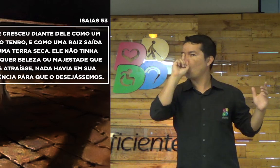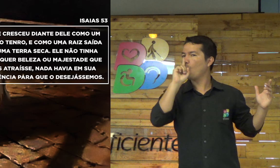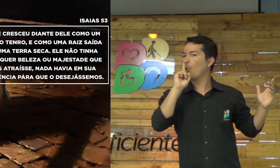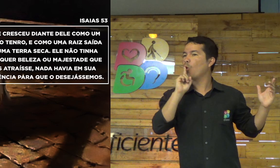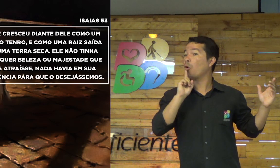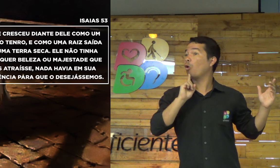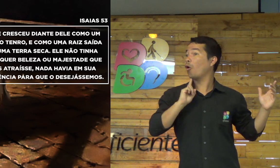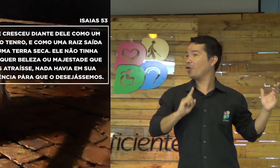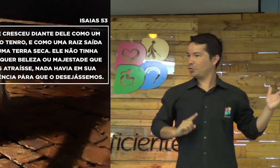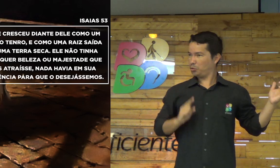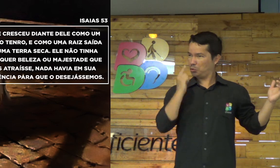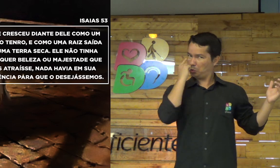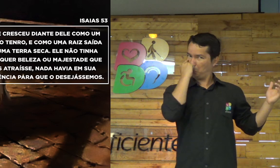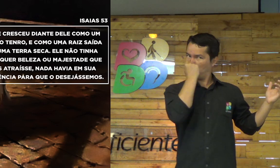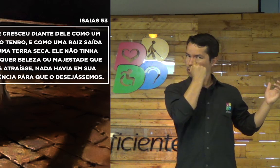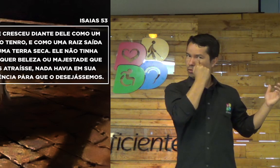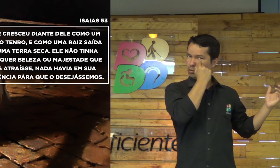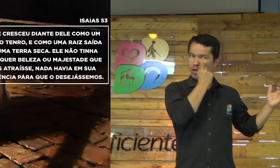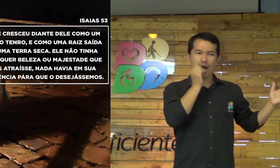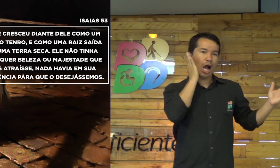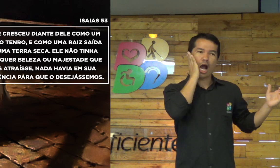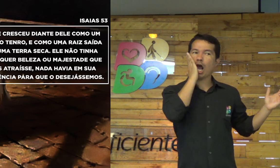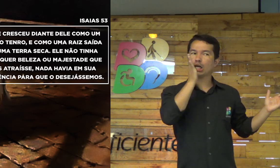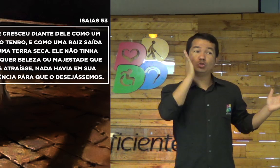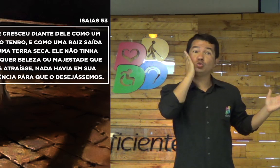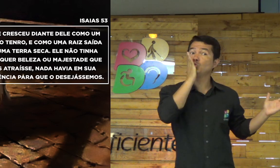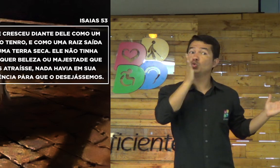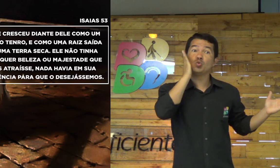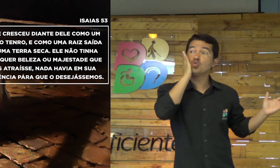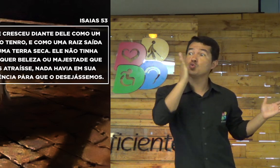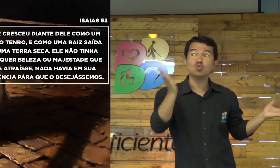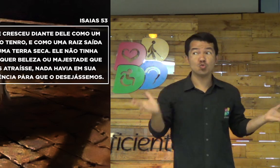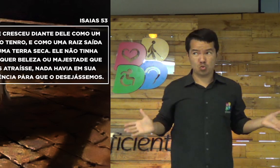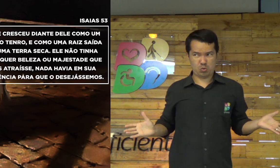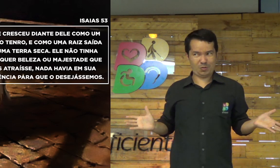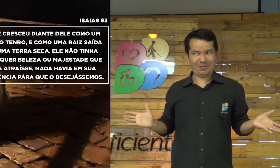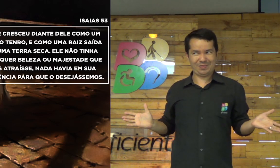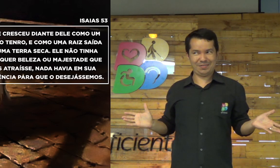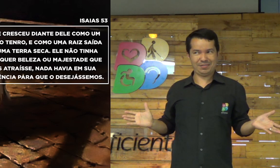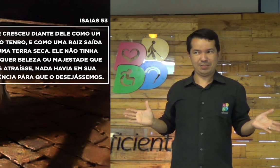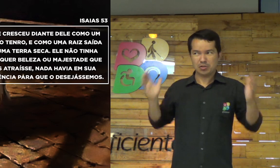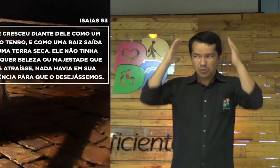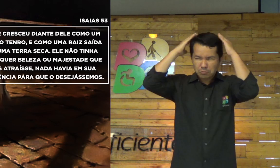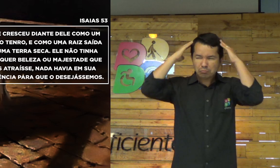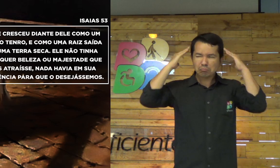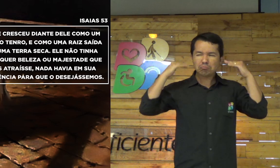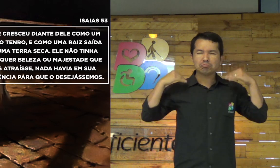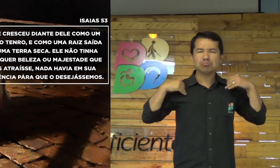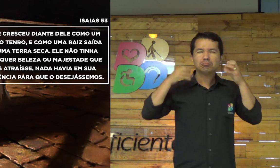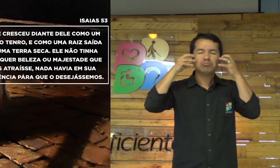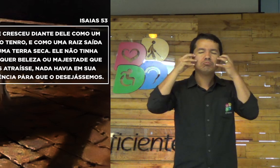E nós acostumamos com Jesus magro, com os olhos azuis, cabelinho